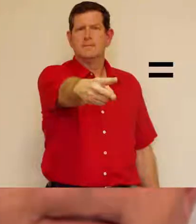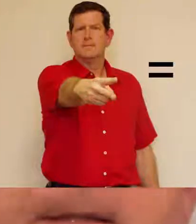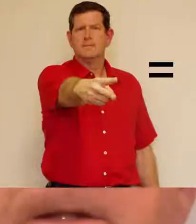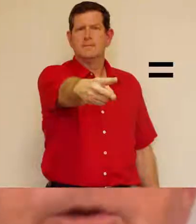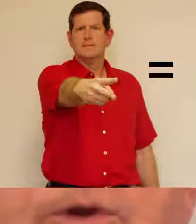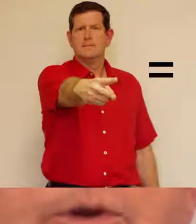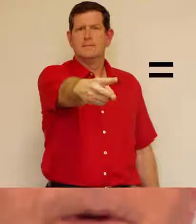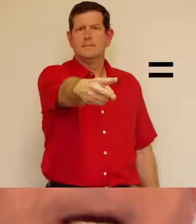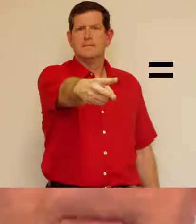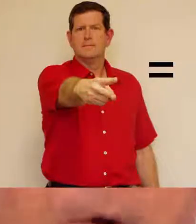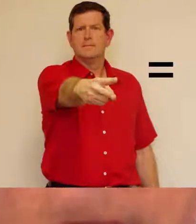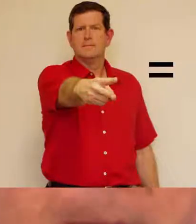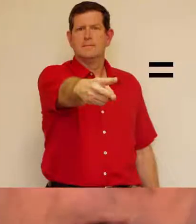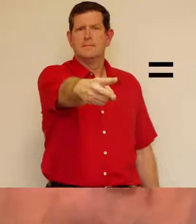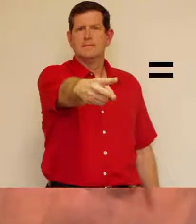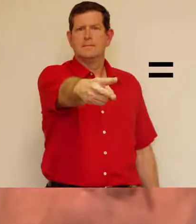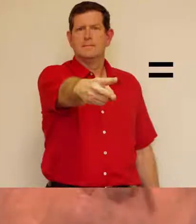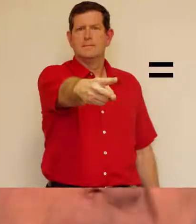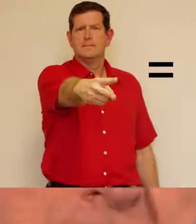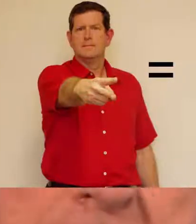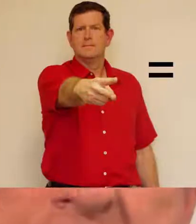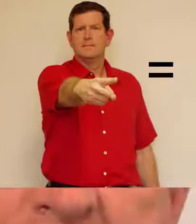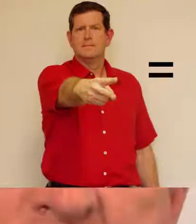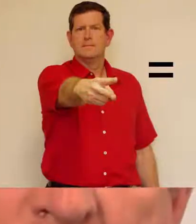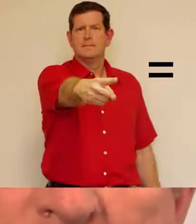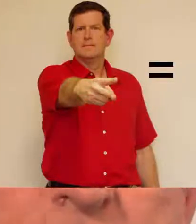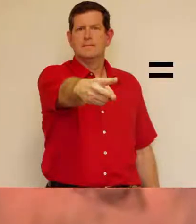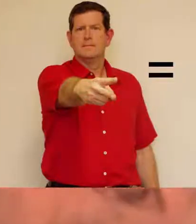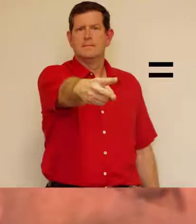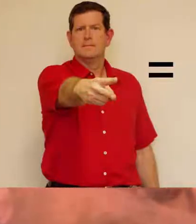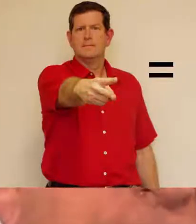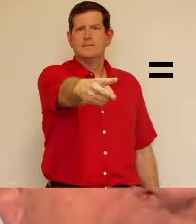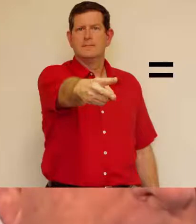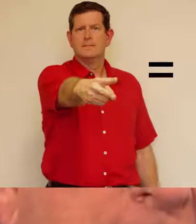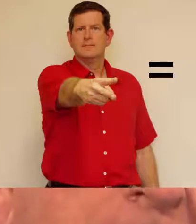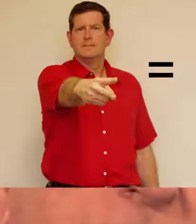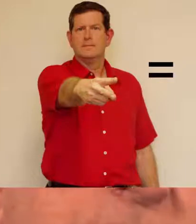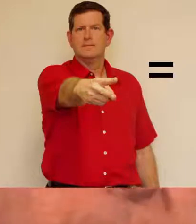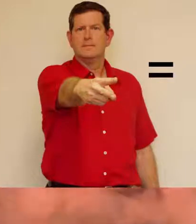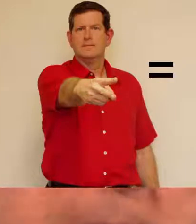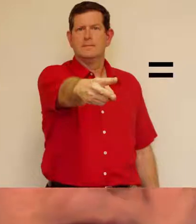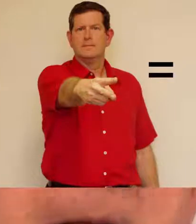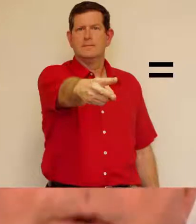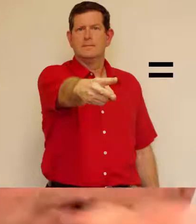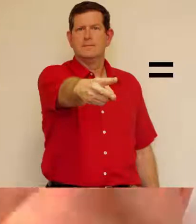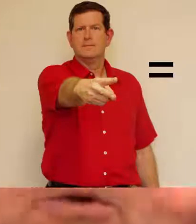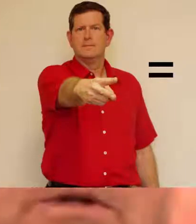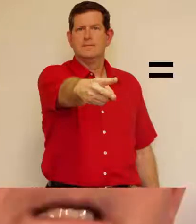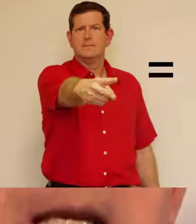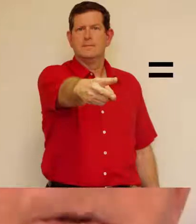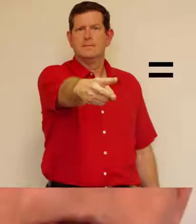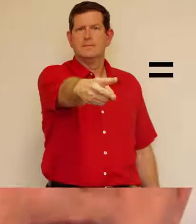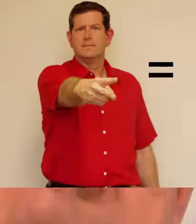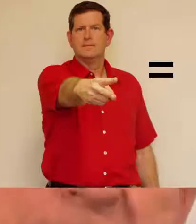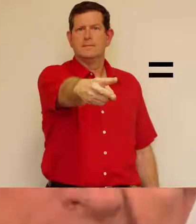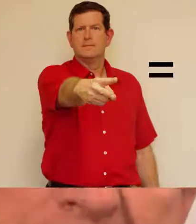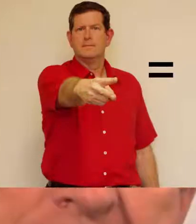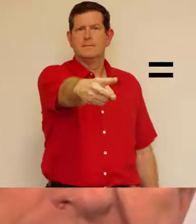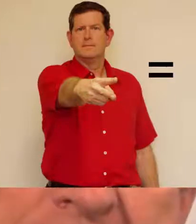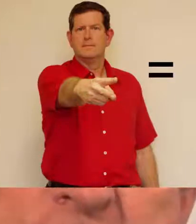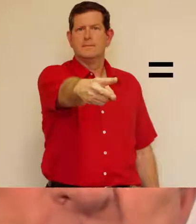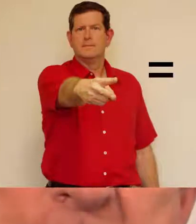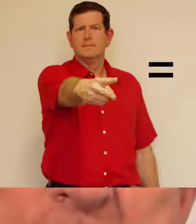tu es probablement un garçon ou une fille. Je ne pense pas qu'il y ait beaucoup d'adultes qui étudient